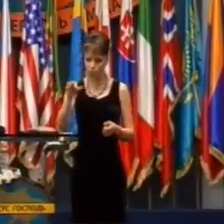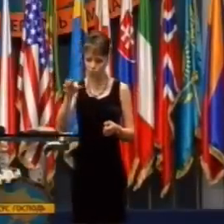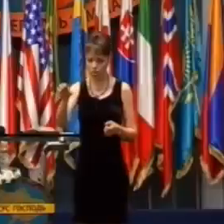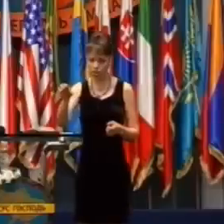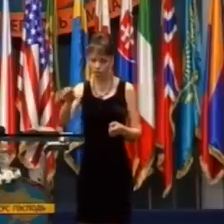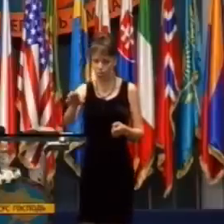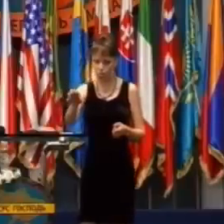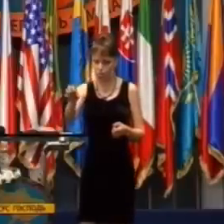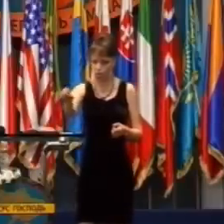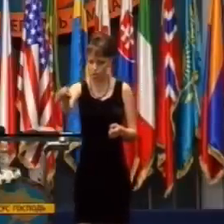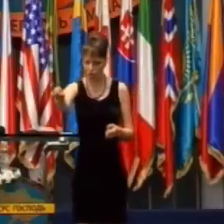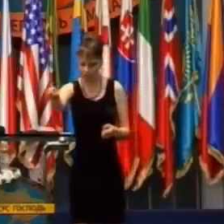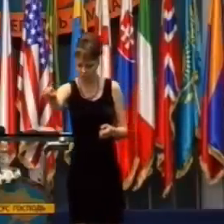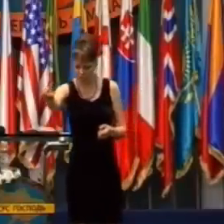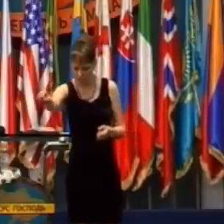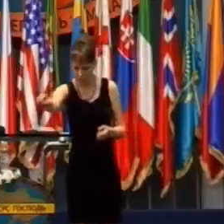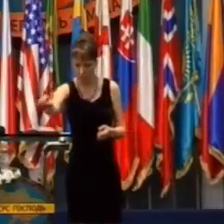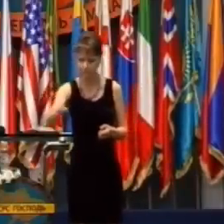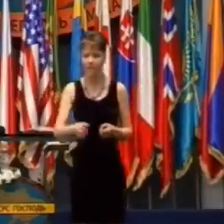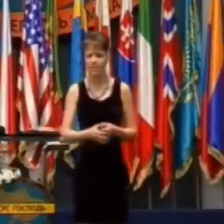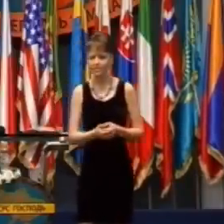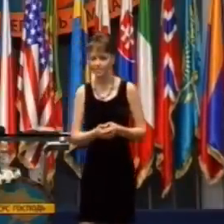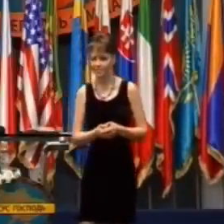ostrelovač stlačí kohutík,